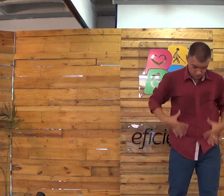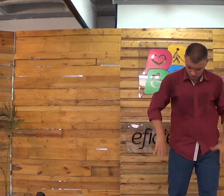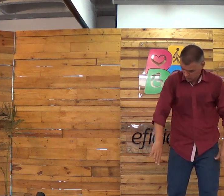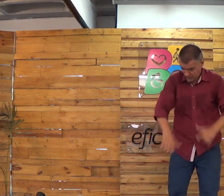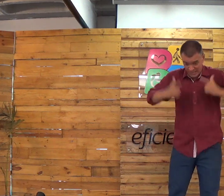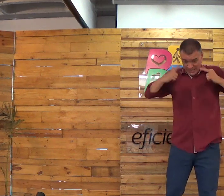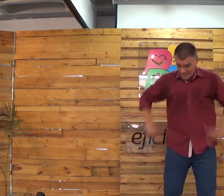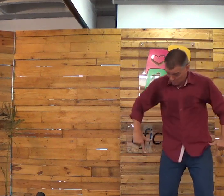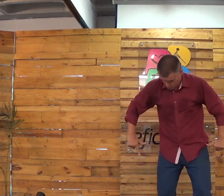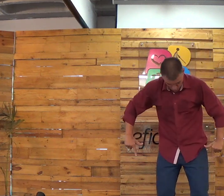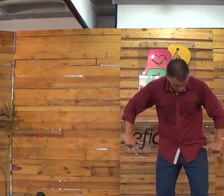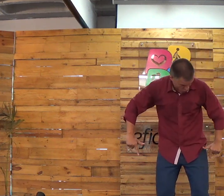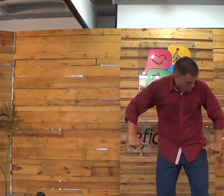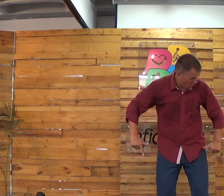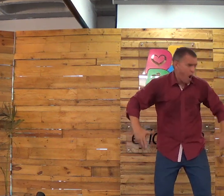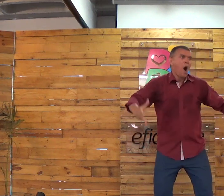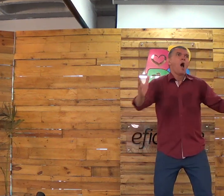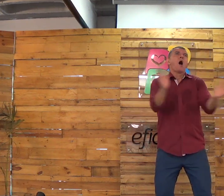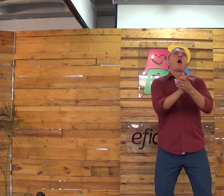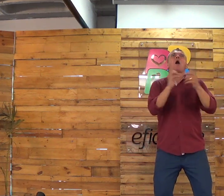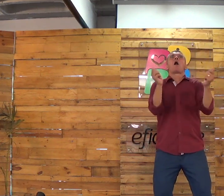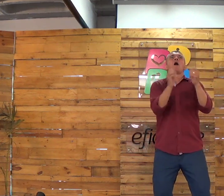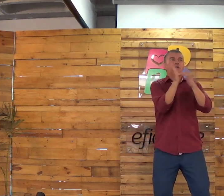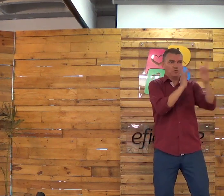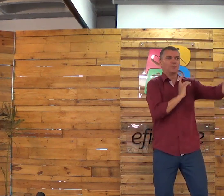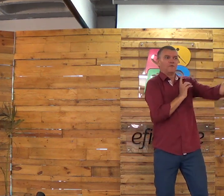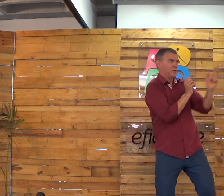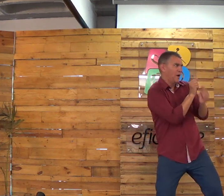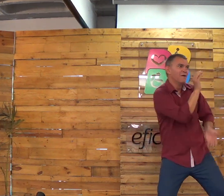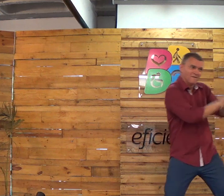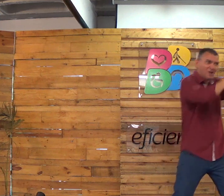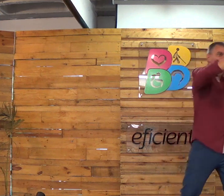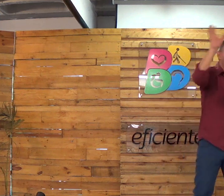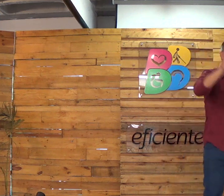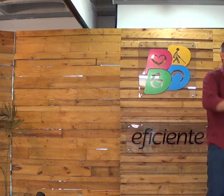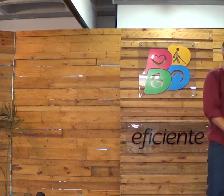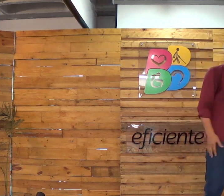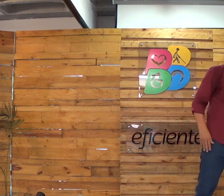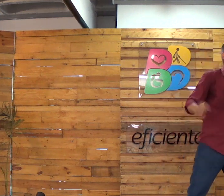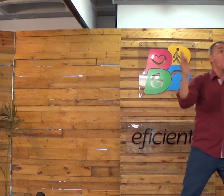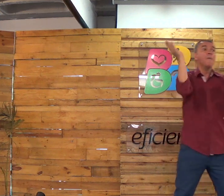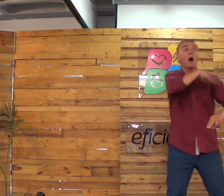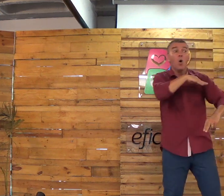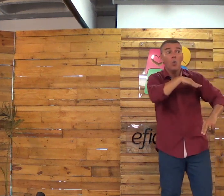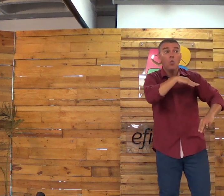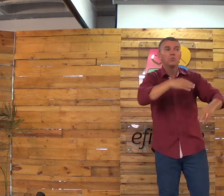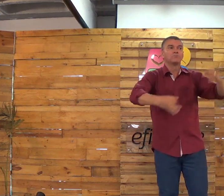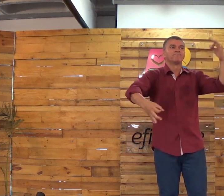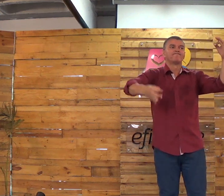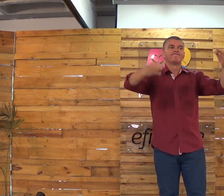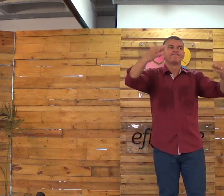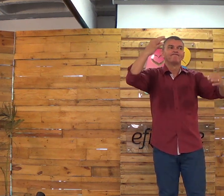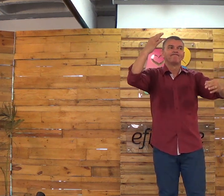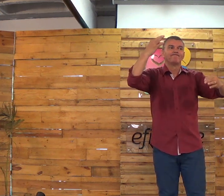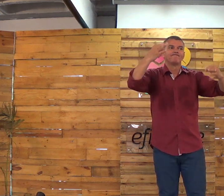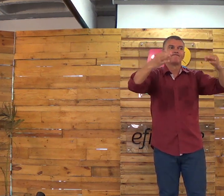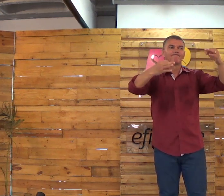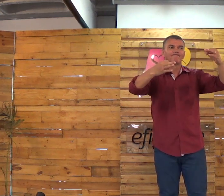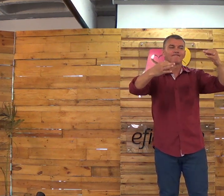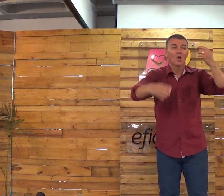roupa... Se a roupa estiver limpa, estiver branca. Então, quer dizer que você vai viver e que você vai com Jesus para o céu. Mas se você... Se